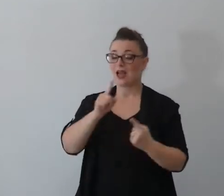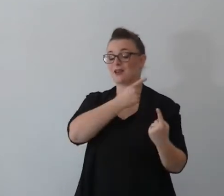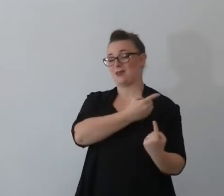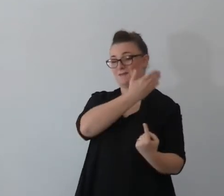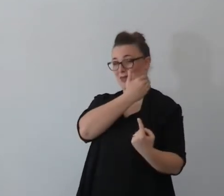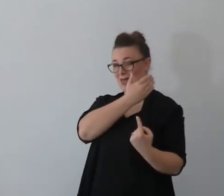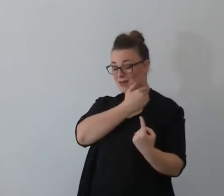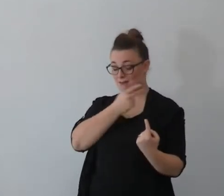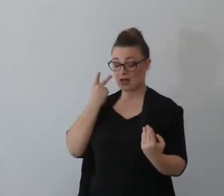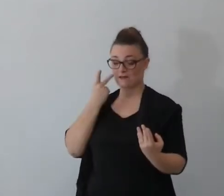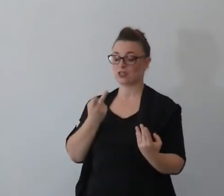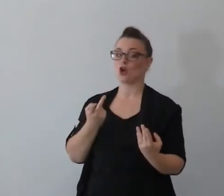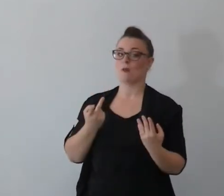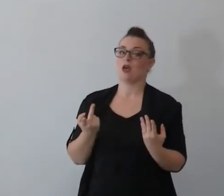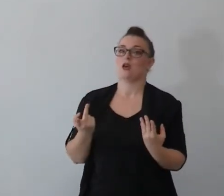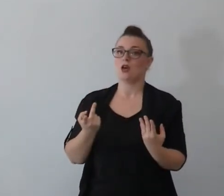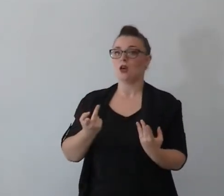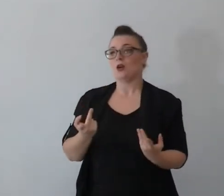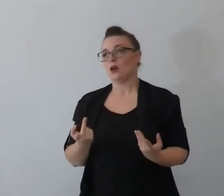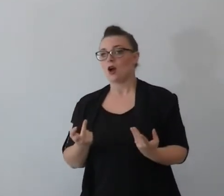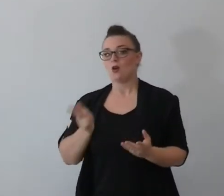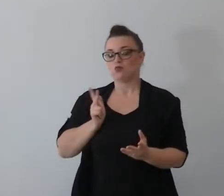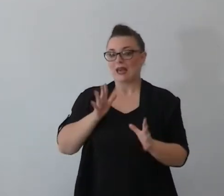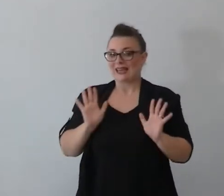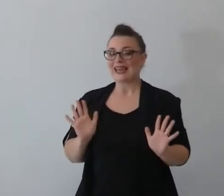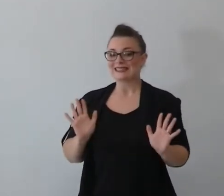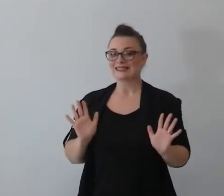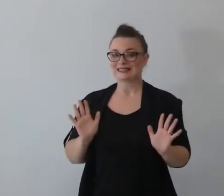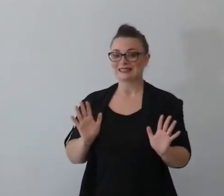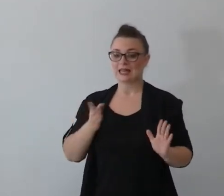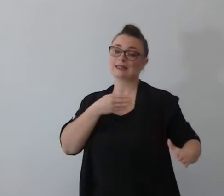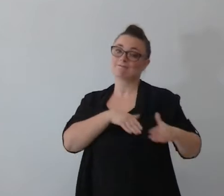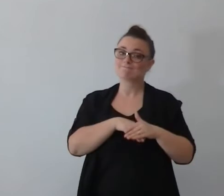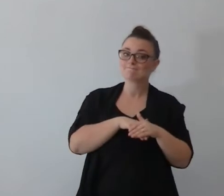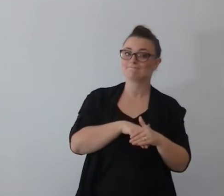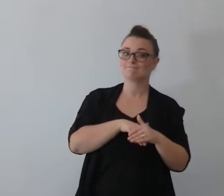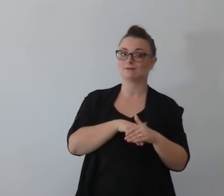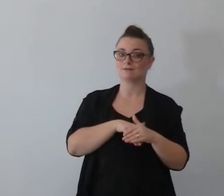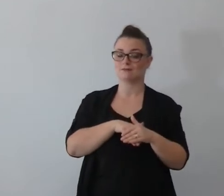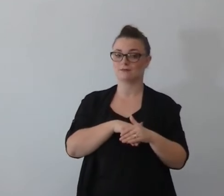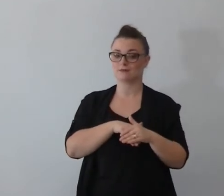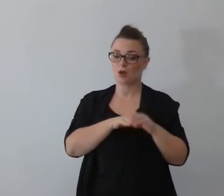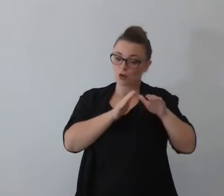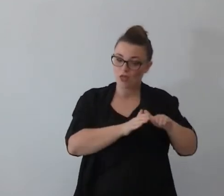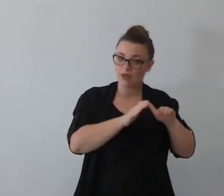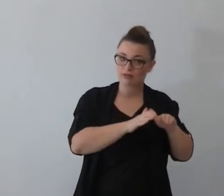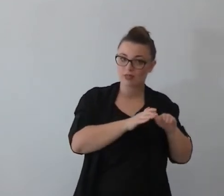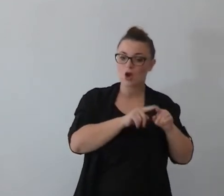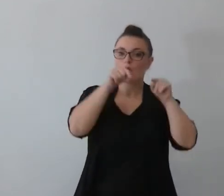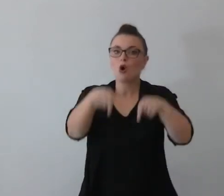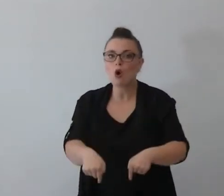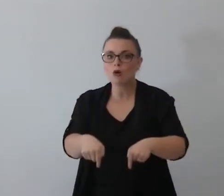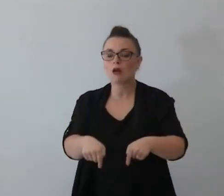precedenti era vista con valore viene e comincia ad essere vista con terrore e